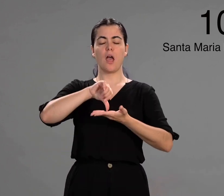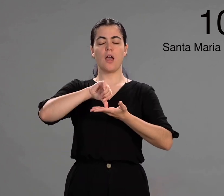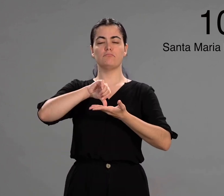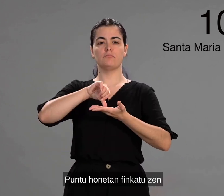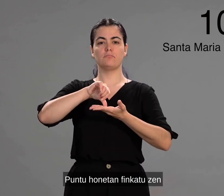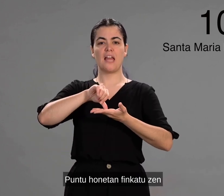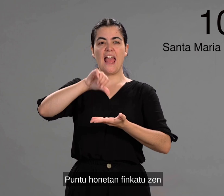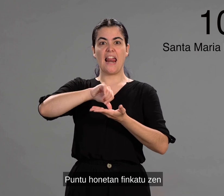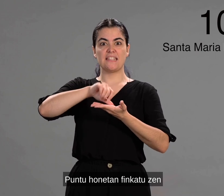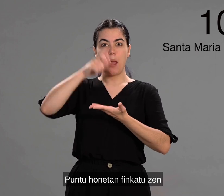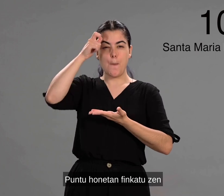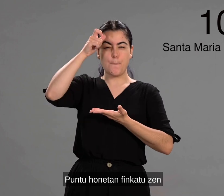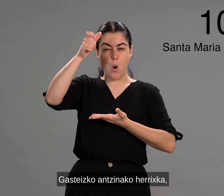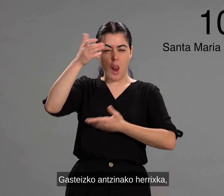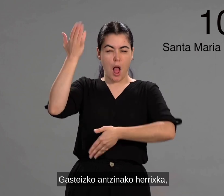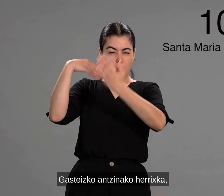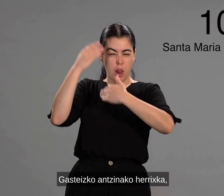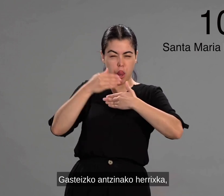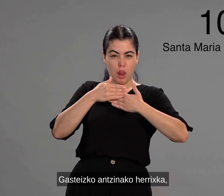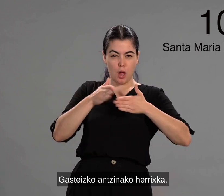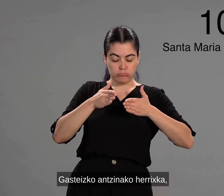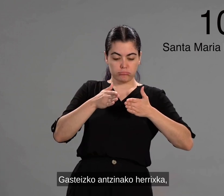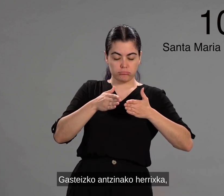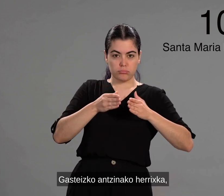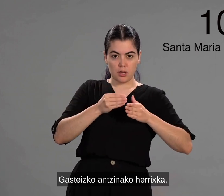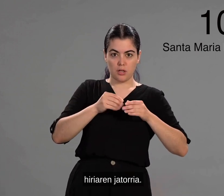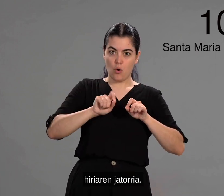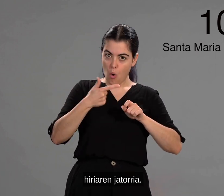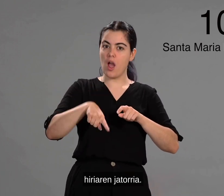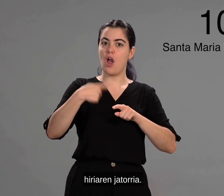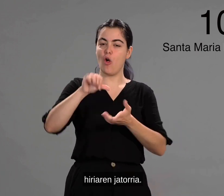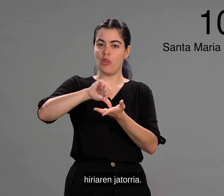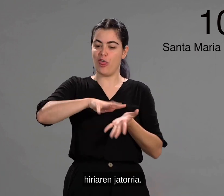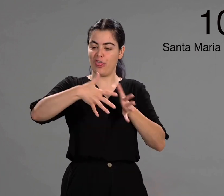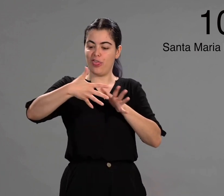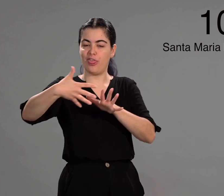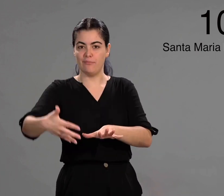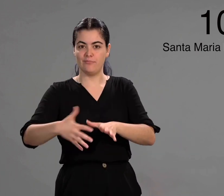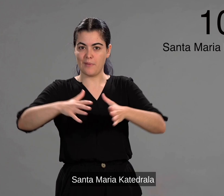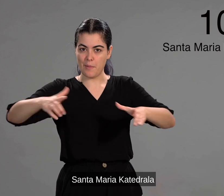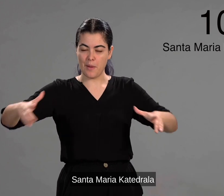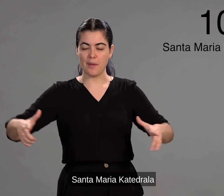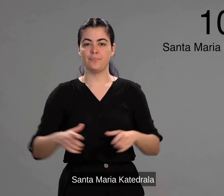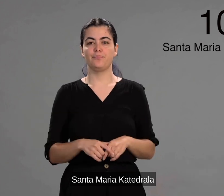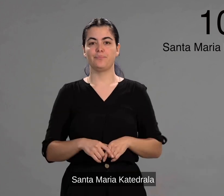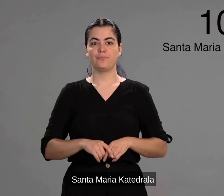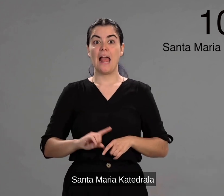Puntu honetan finkatuzen, gazteizko antzinako erreska, iriaren jatorria. Santa Maria Katedrala